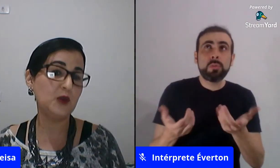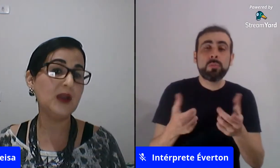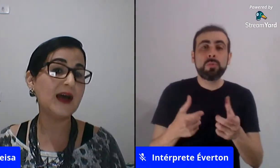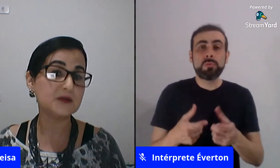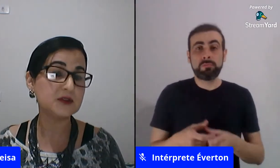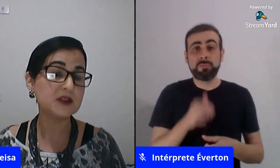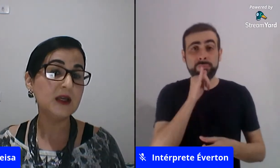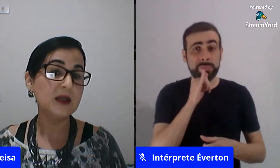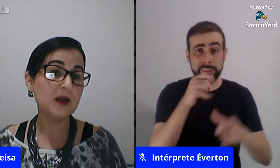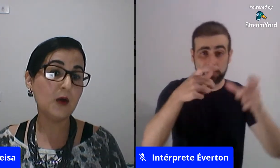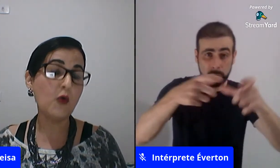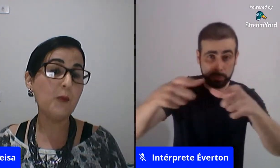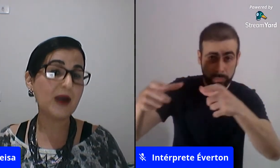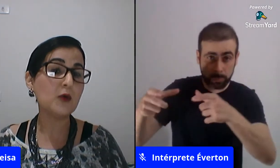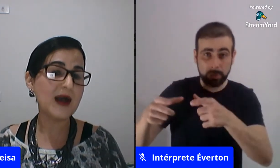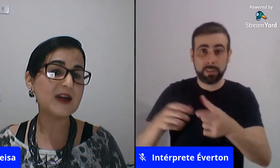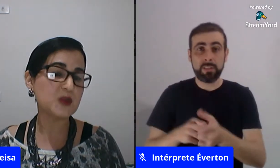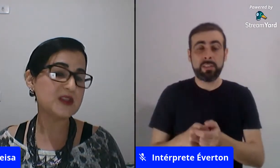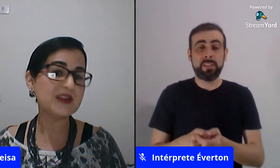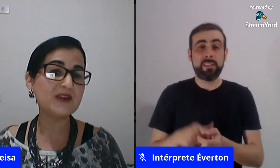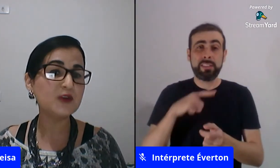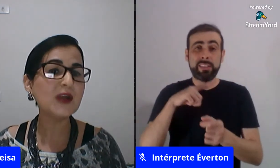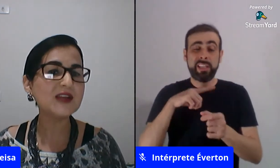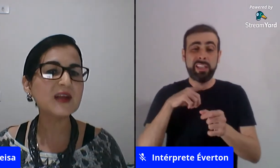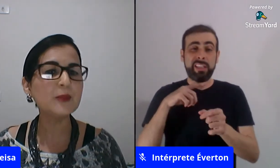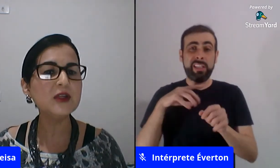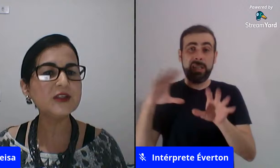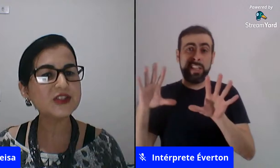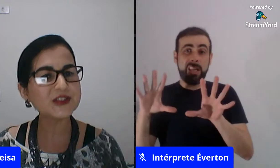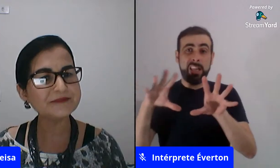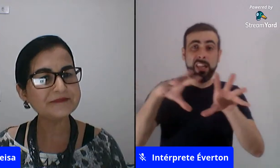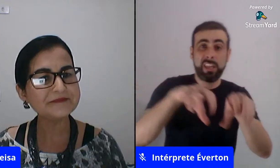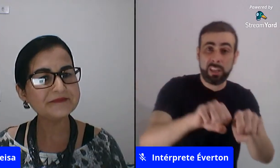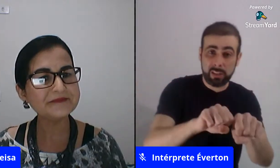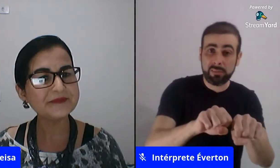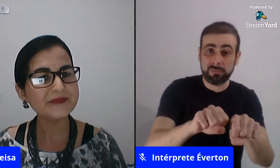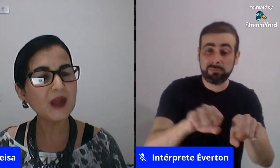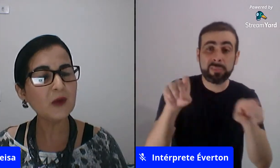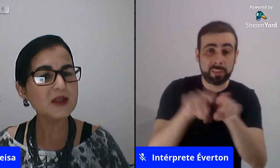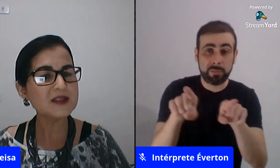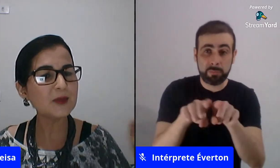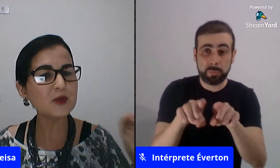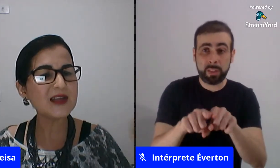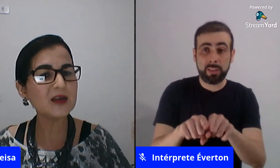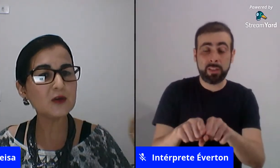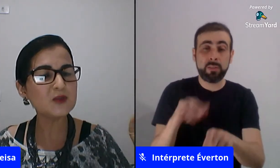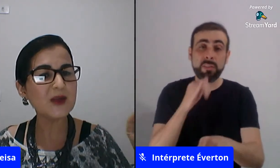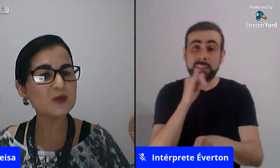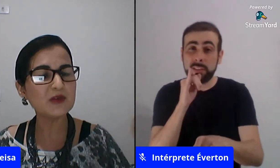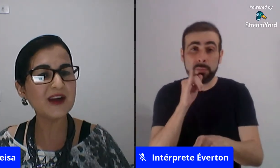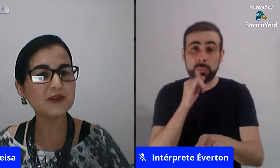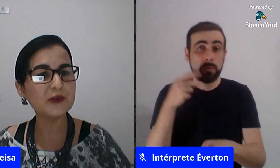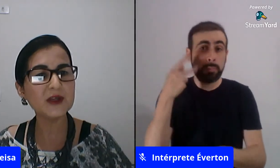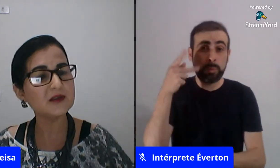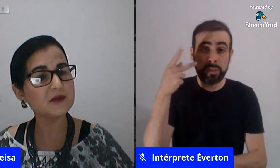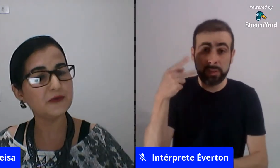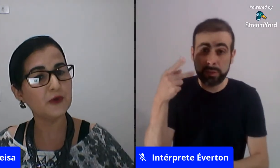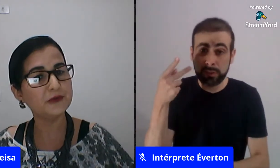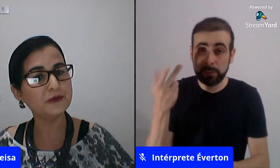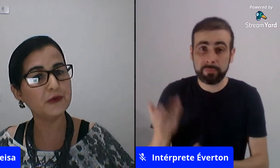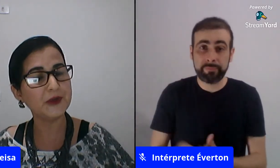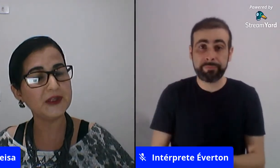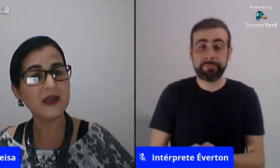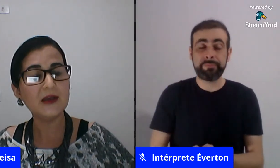está vinculados ocupar lugares por exemplo está vinculados com a política então sempre está o espaço privado foi